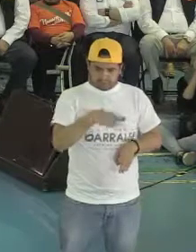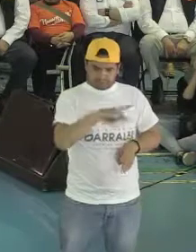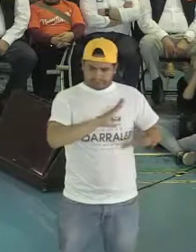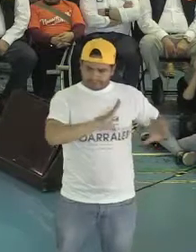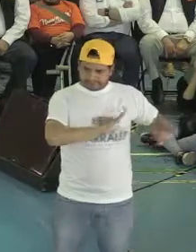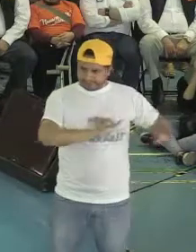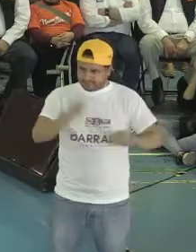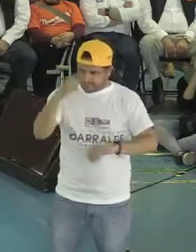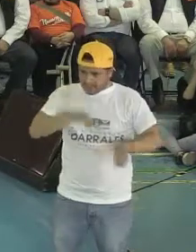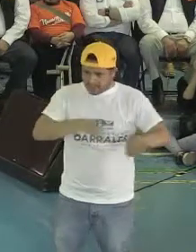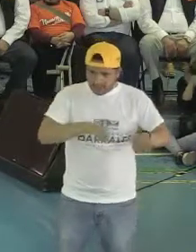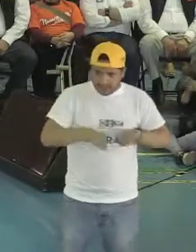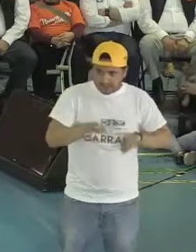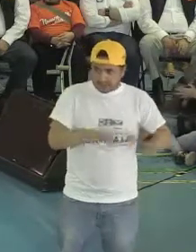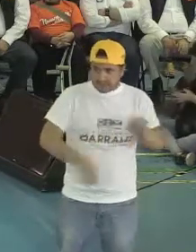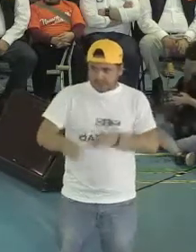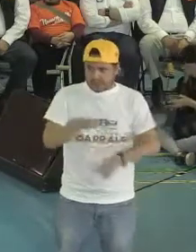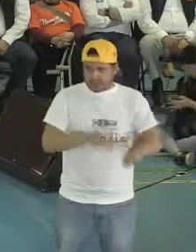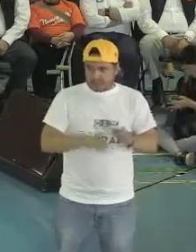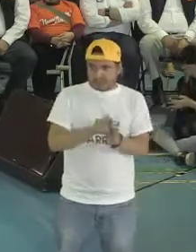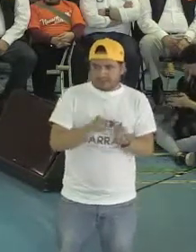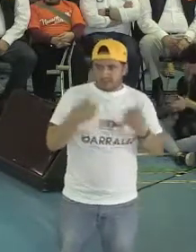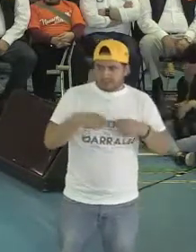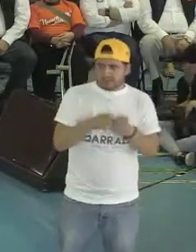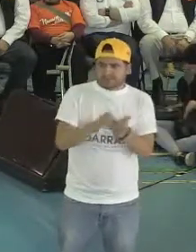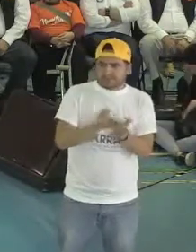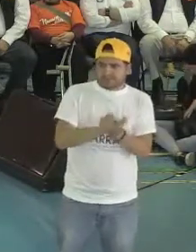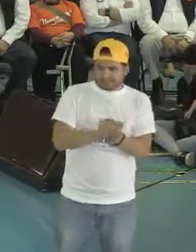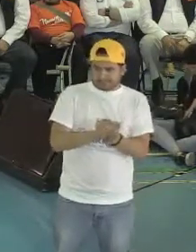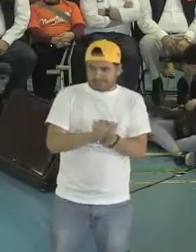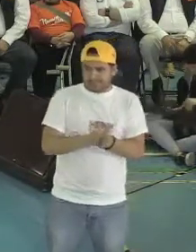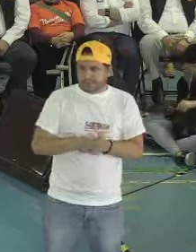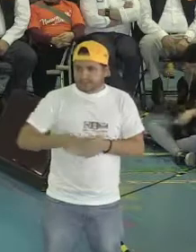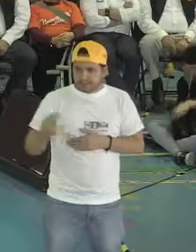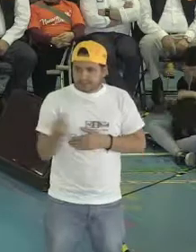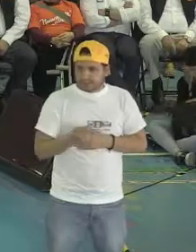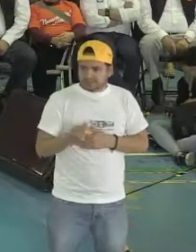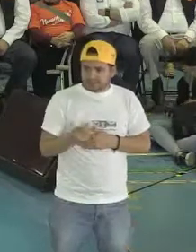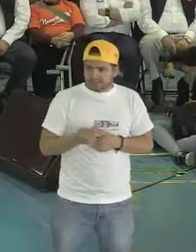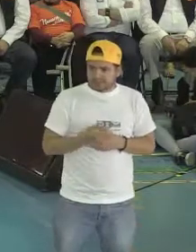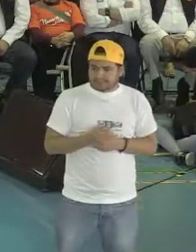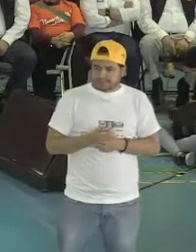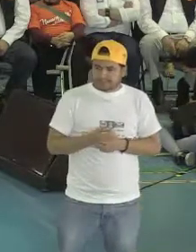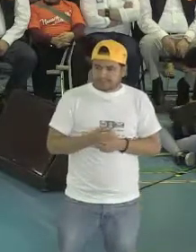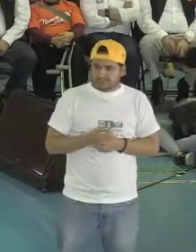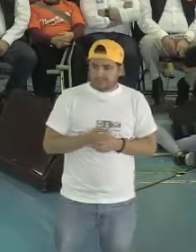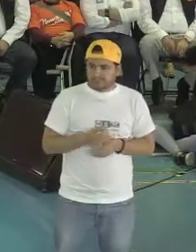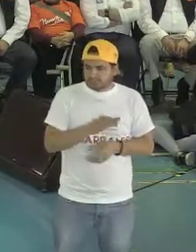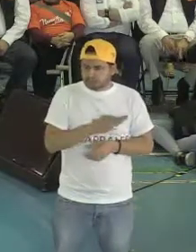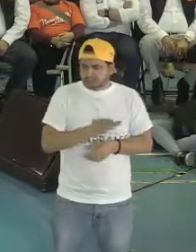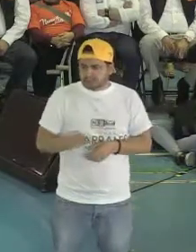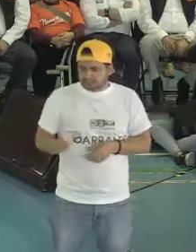empleo, para la gente con discapacidad. Necesitamos que ustedes mismos tengan la posibilidad de